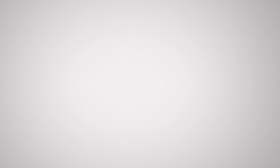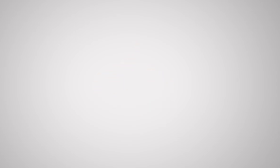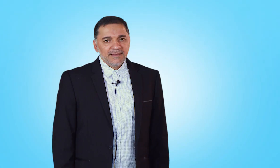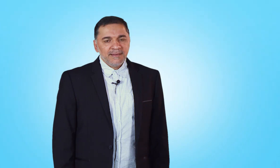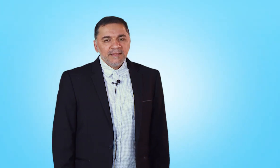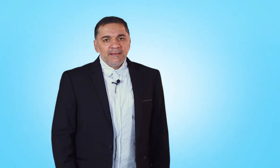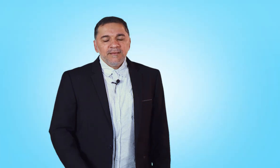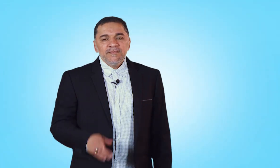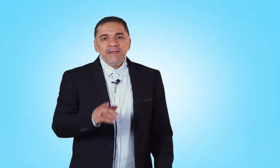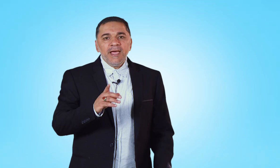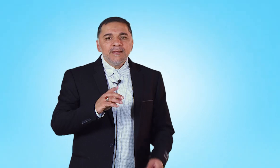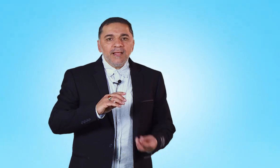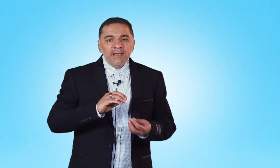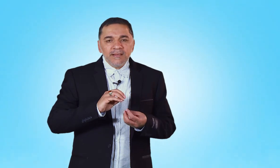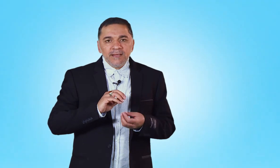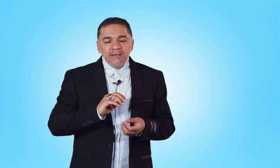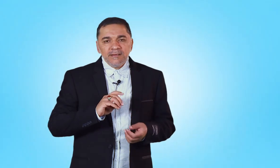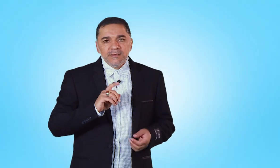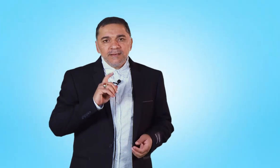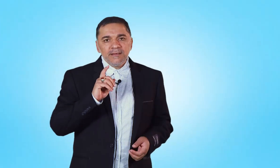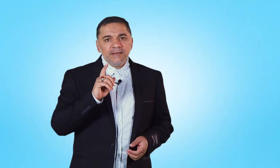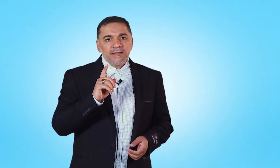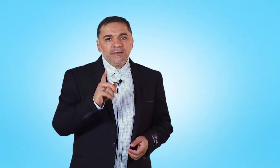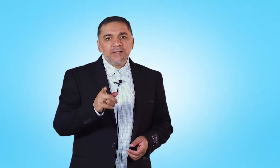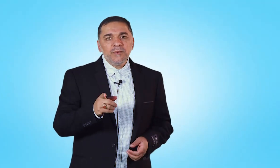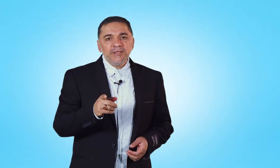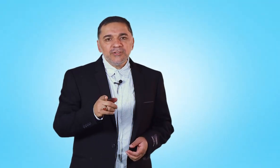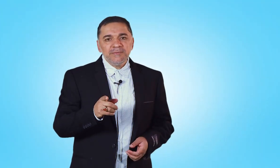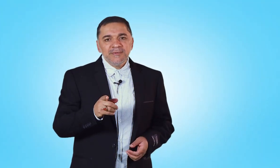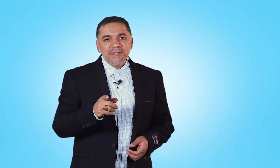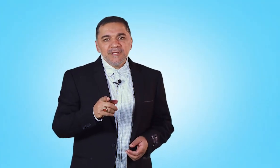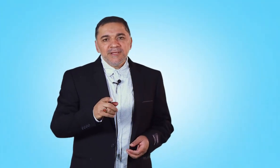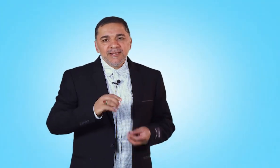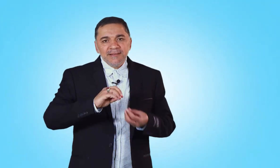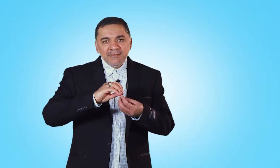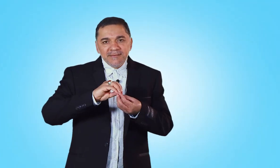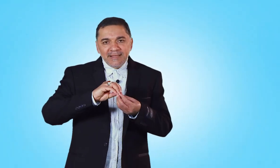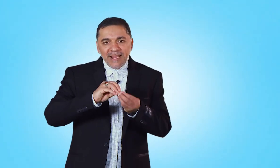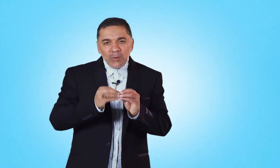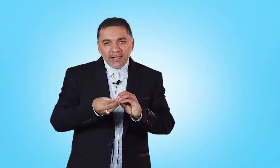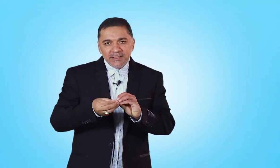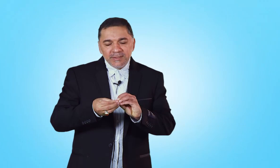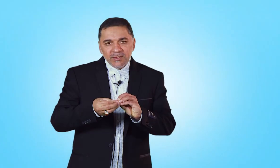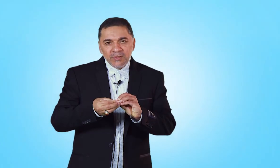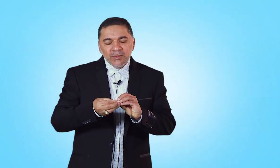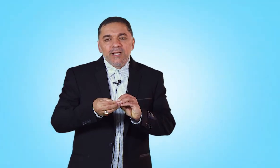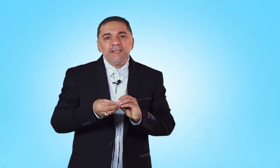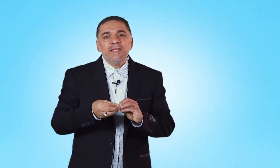في نهاية الحلقة أطيناك مواجب أنه الألوان كانت عندنا